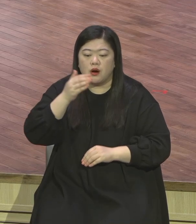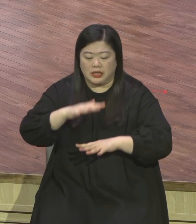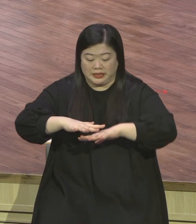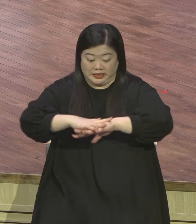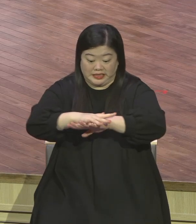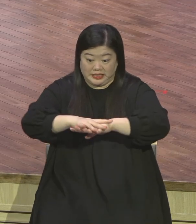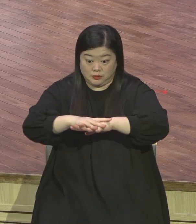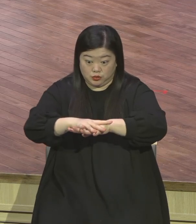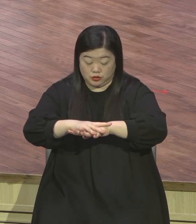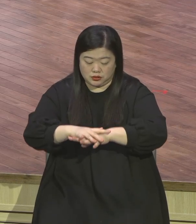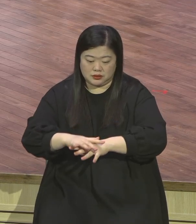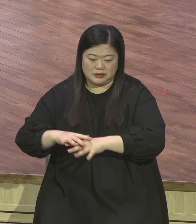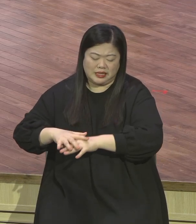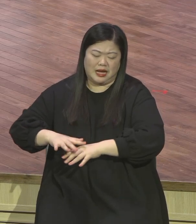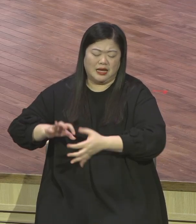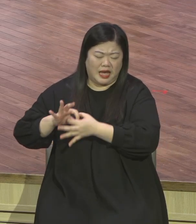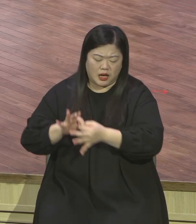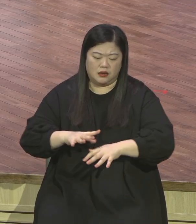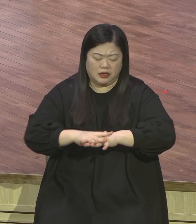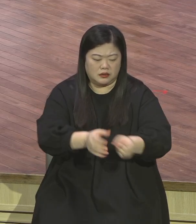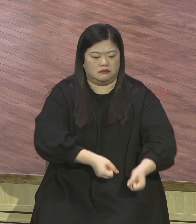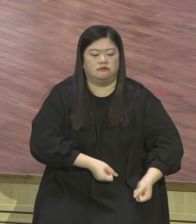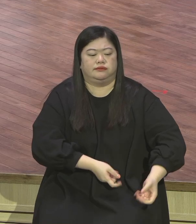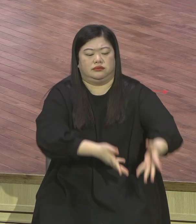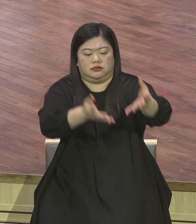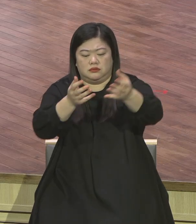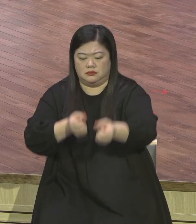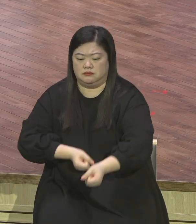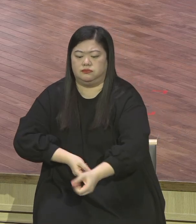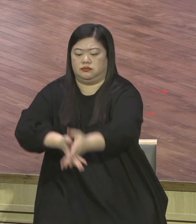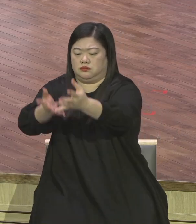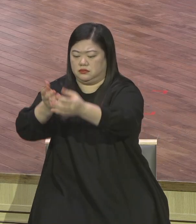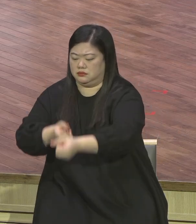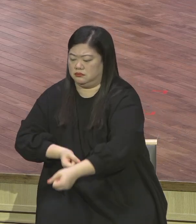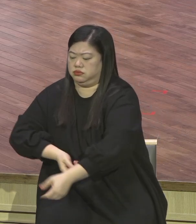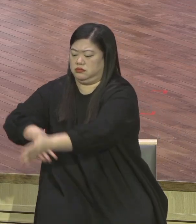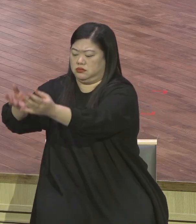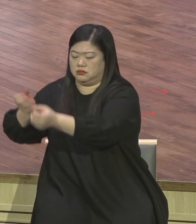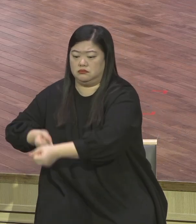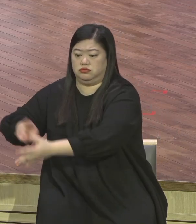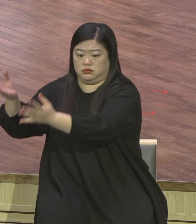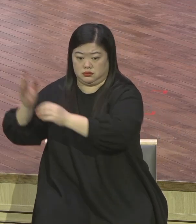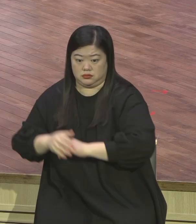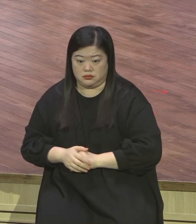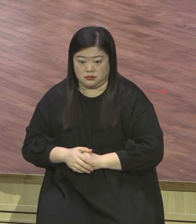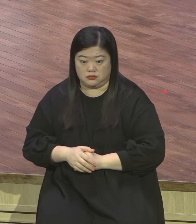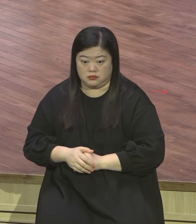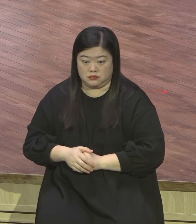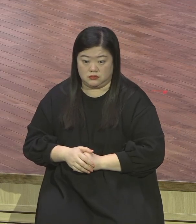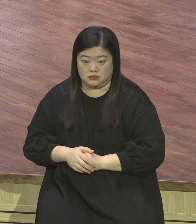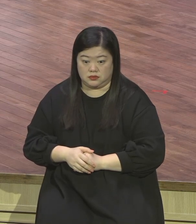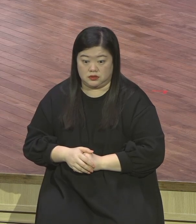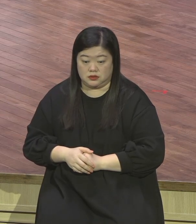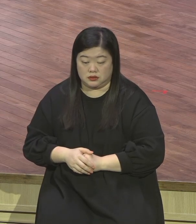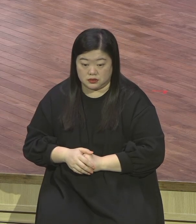쳐나가라 계속 거물을 쳐라 우리는 당장 알곡과 가라지를 구분할 수 없기 때문에 계속 치는 겁니다 쳐나가는 겁니다